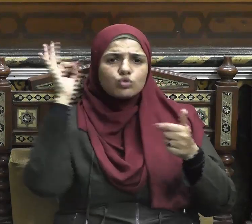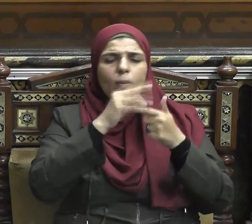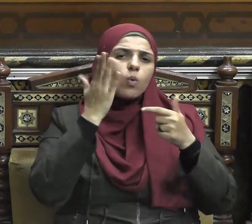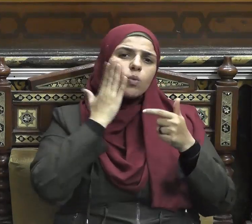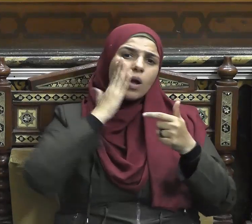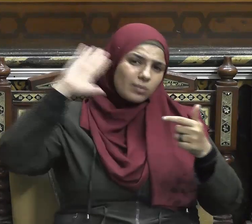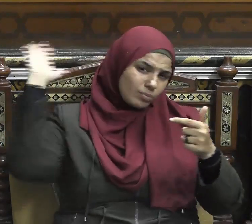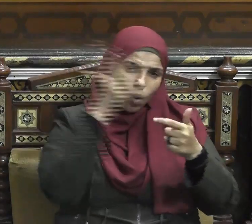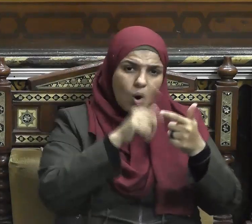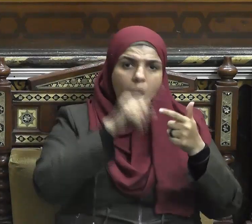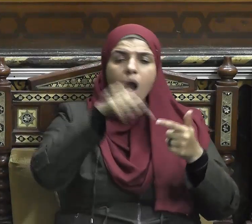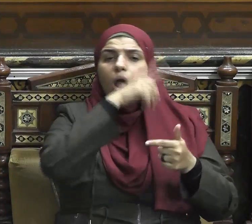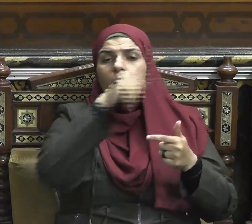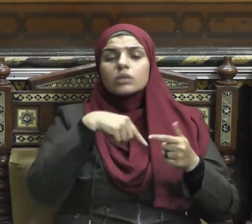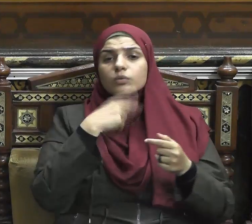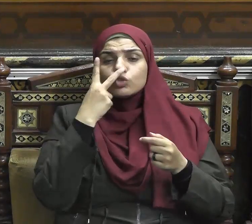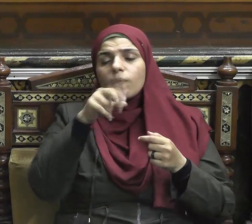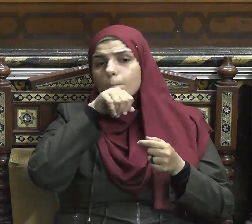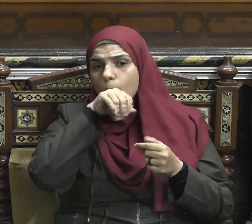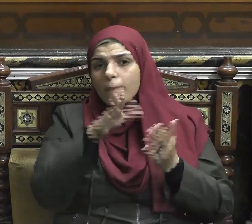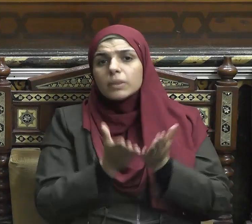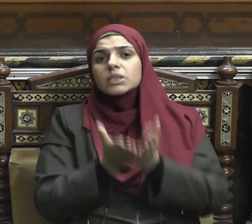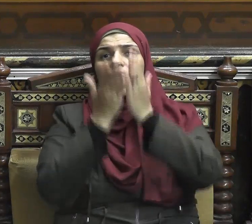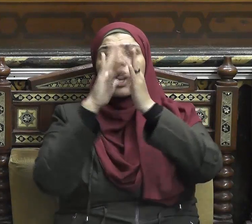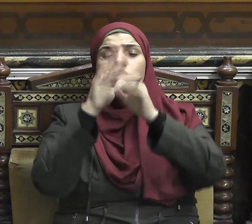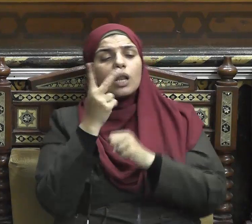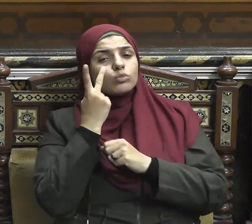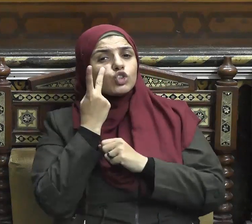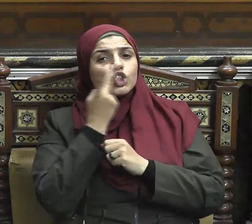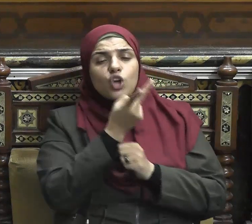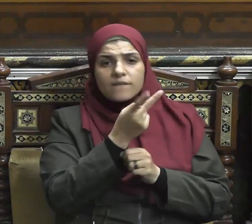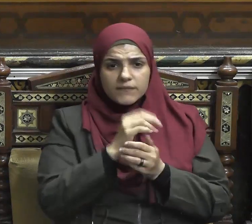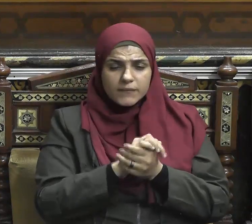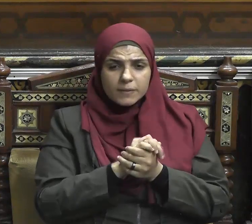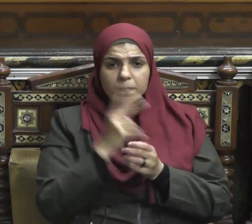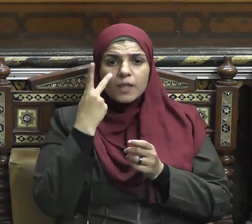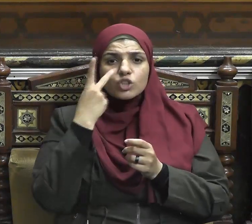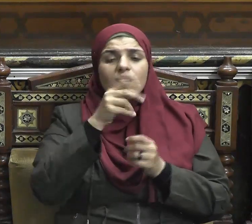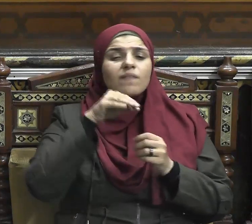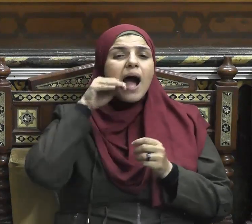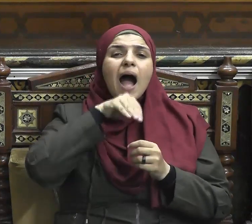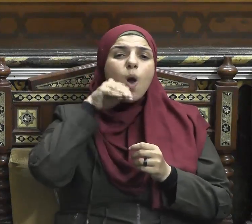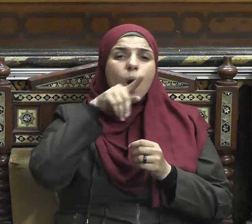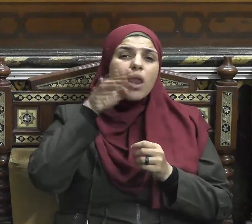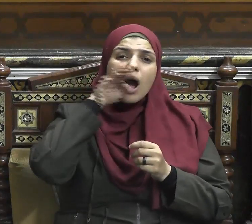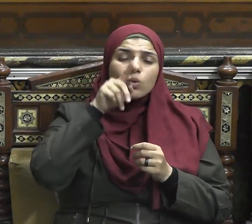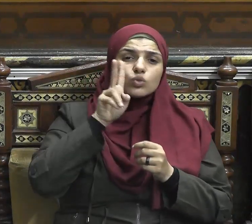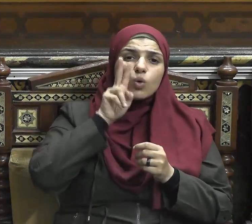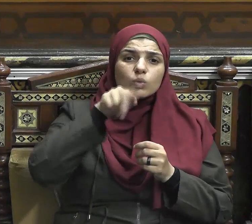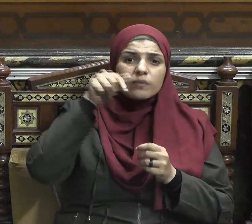فإن الملائكة تلعنه حتى يدعه وإن كان آخاه